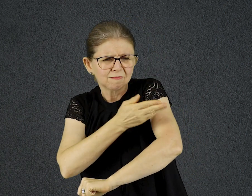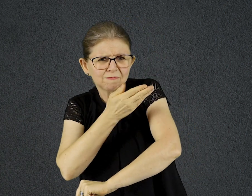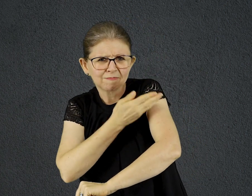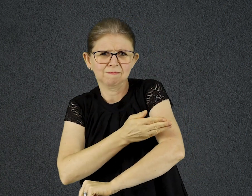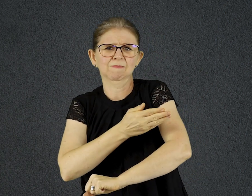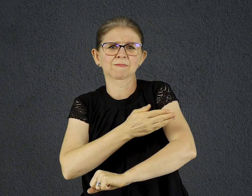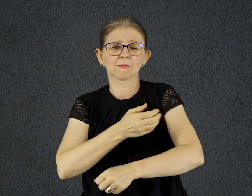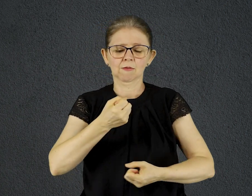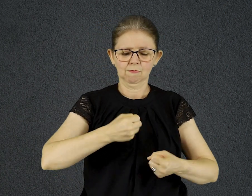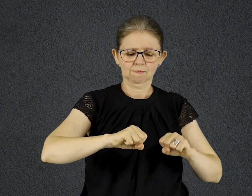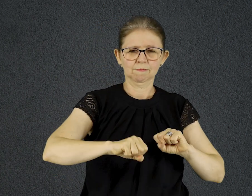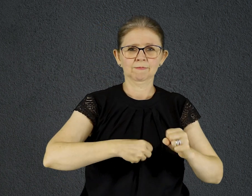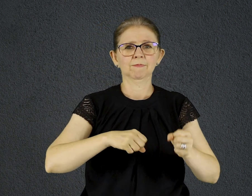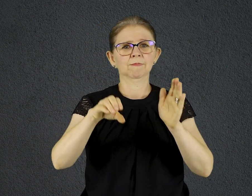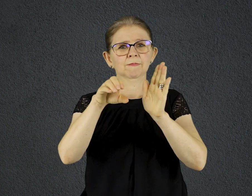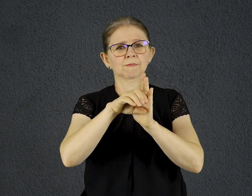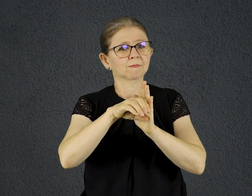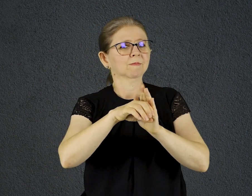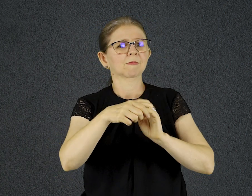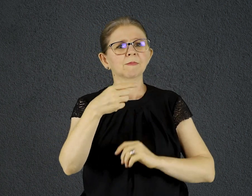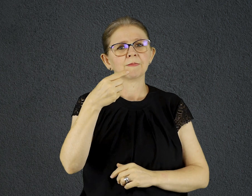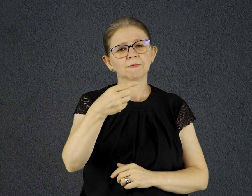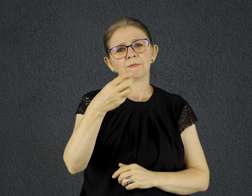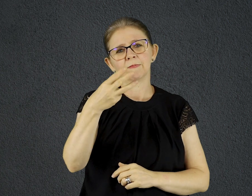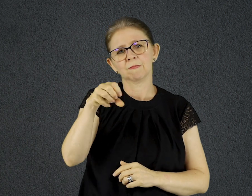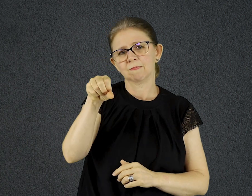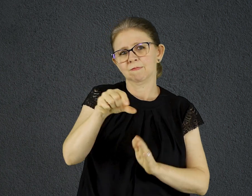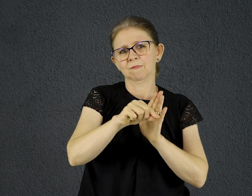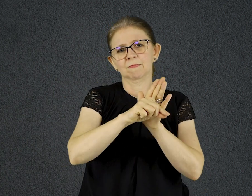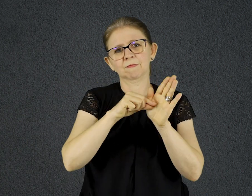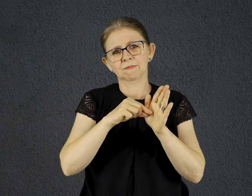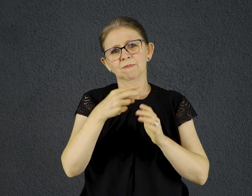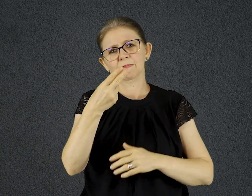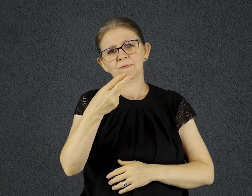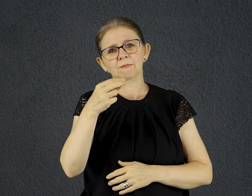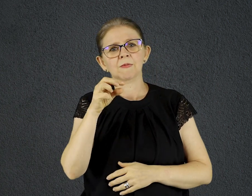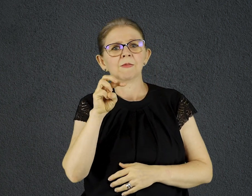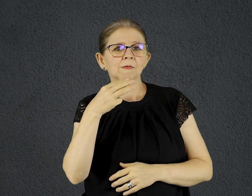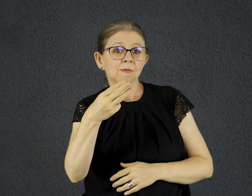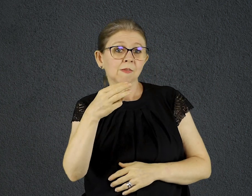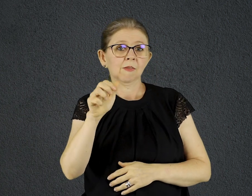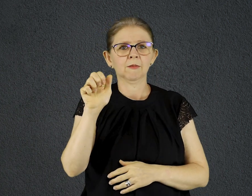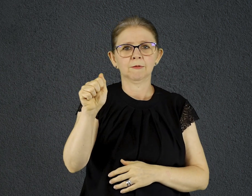Salmo, capítulo 139, versículos 23, parte A e 24, parte A.